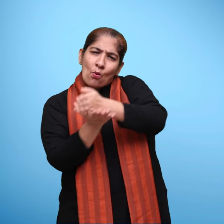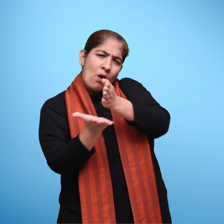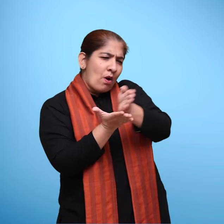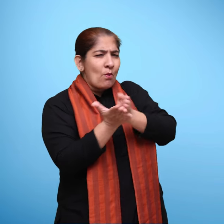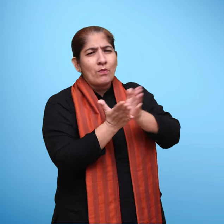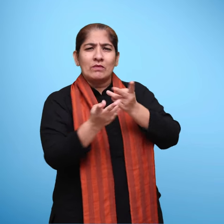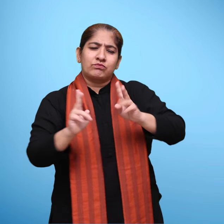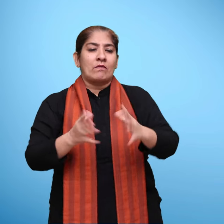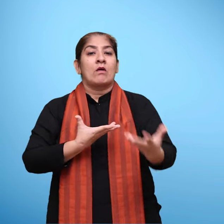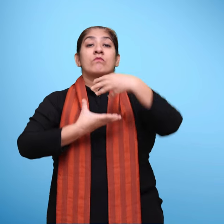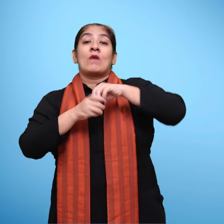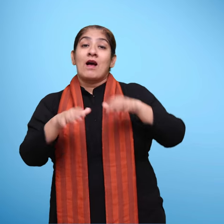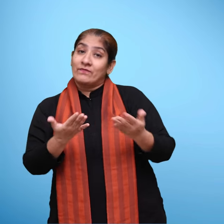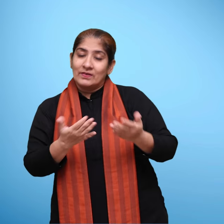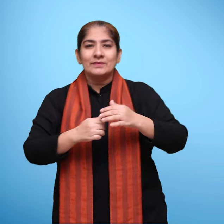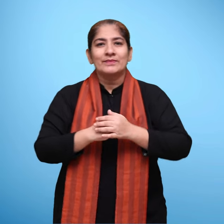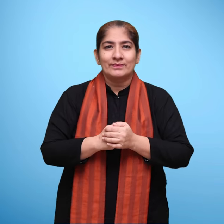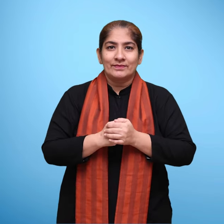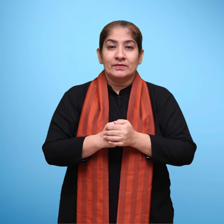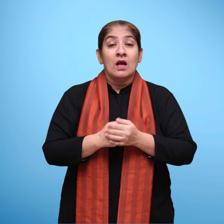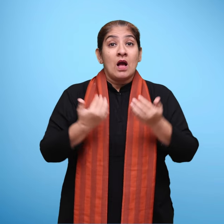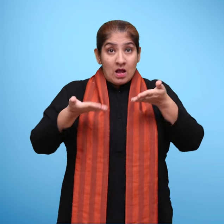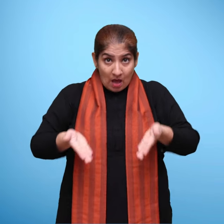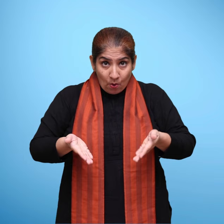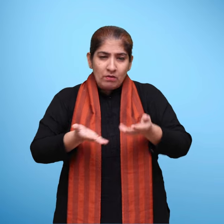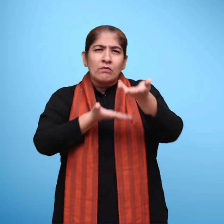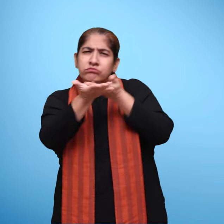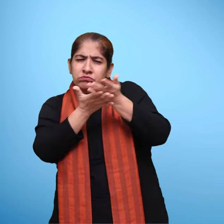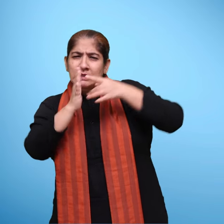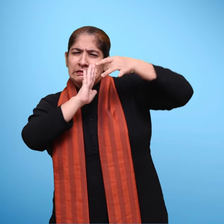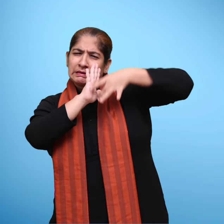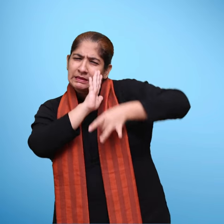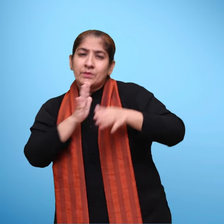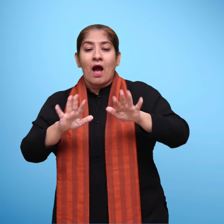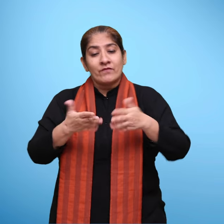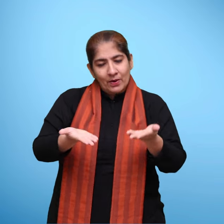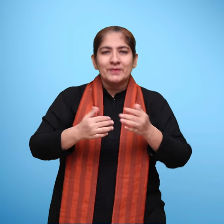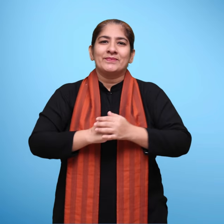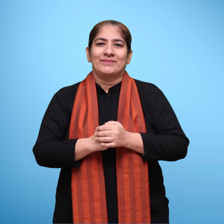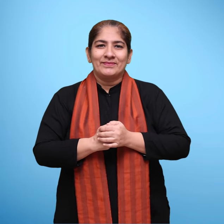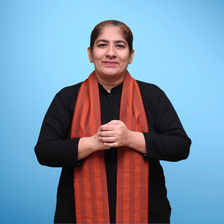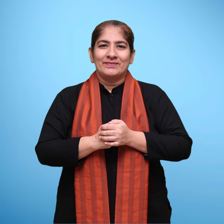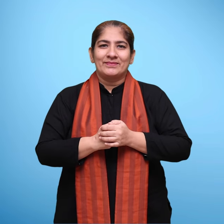विविद आयामों को सम्मिलित किया गया है। आईए इन आयामों के विशह में सविस्तार चर्चा